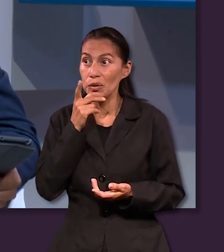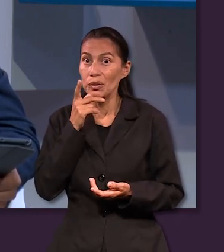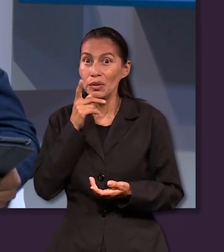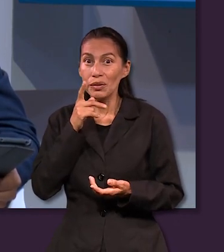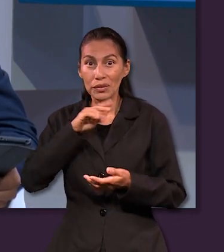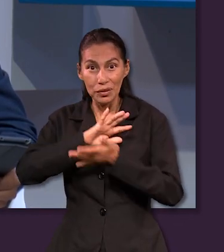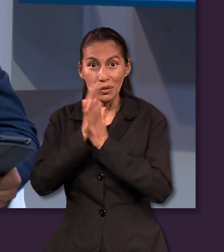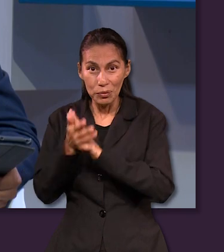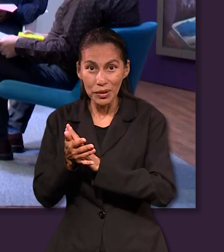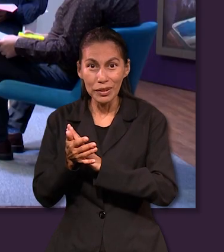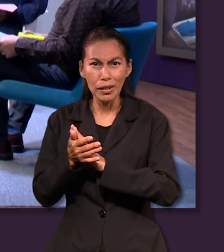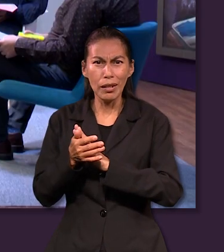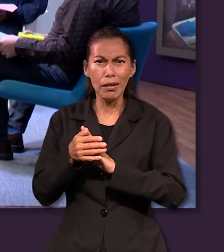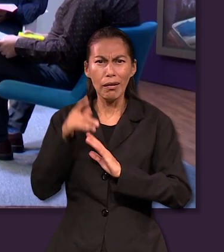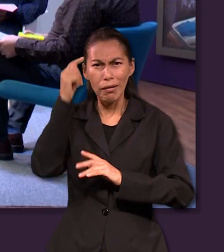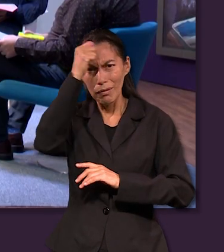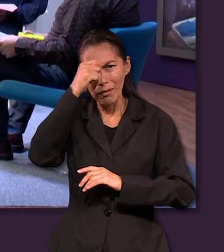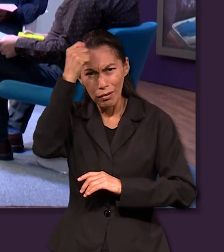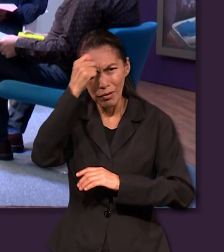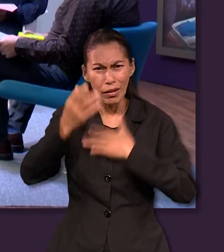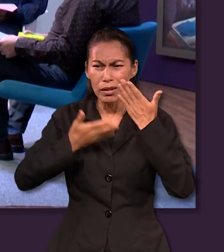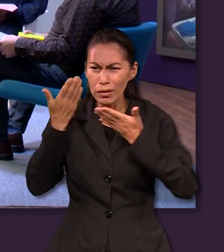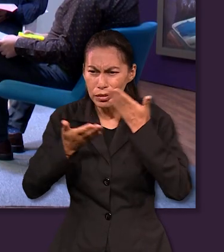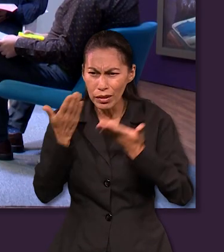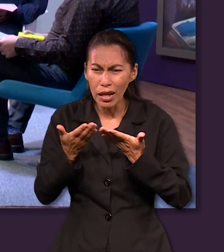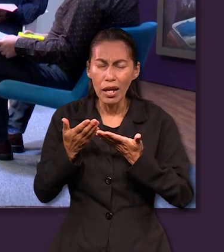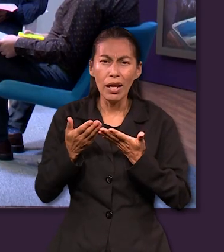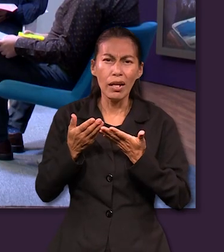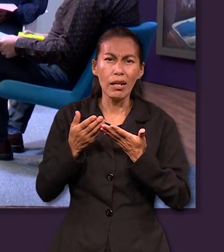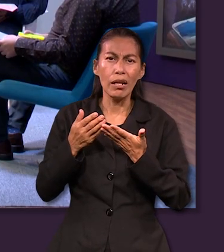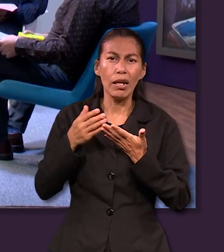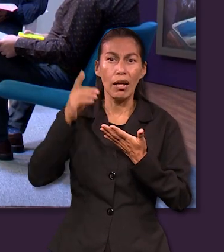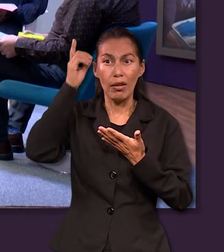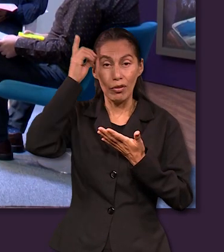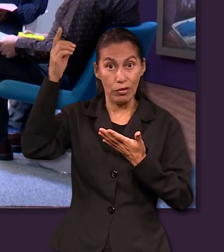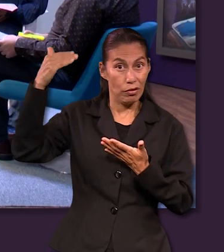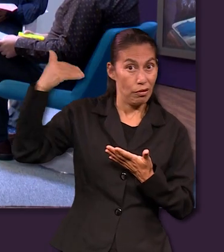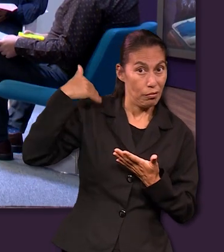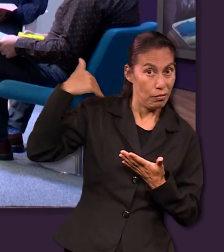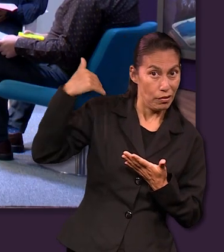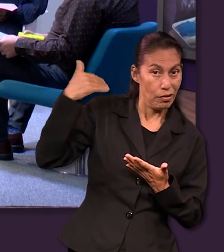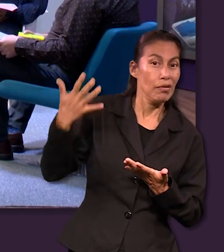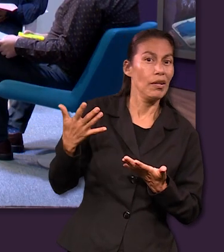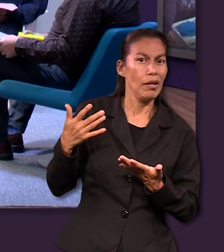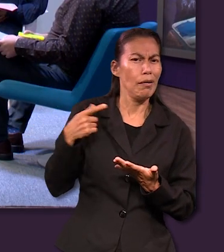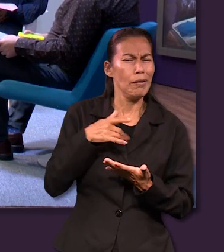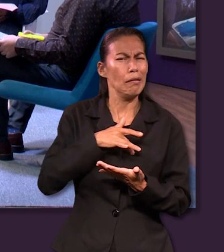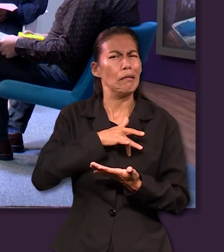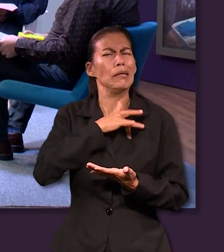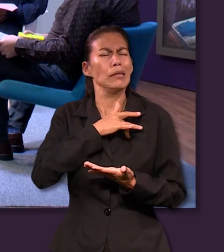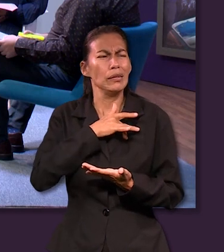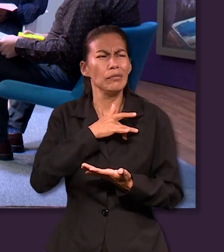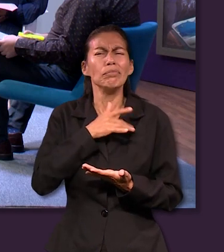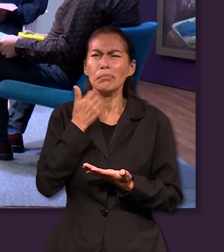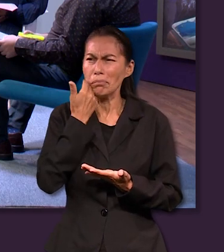teología él estaba respondiendo a un llamado prácticamente que sentía ¿no?